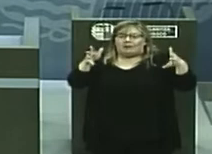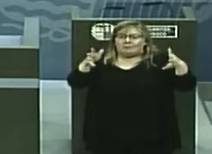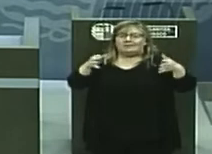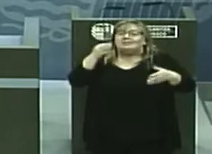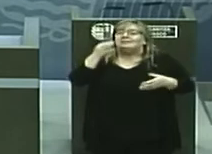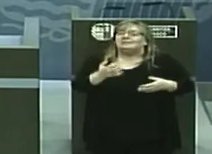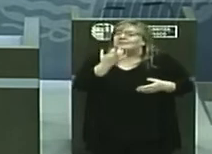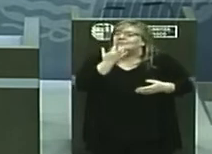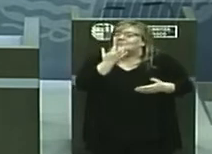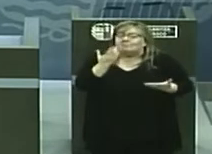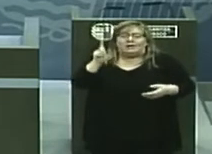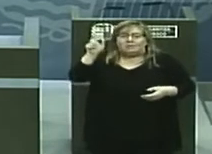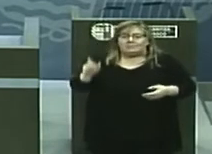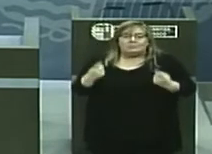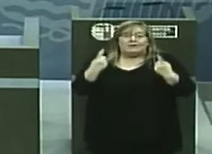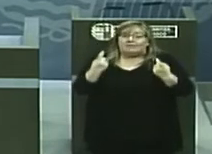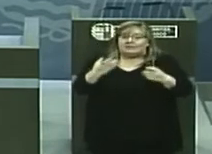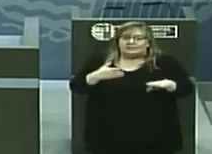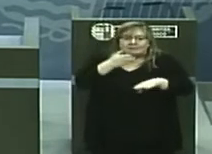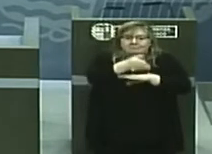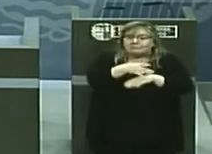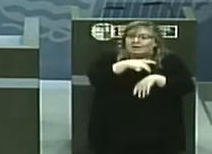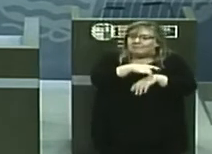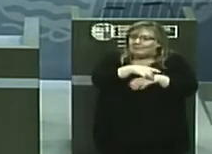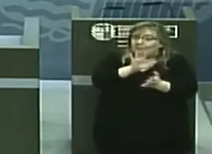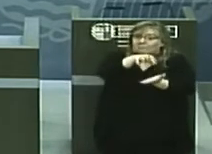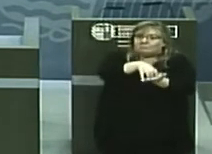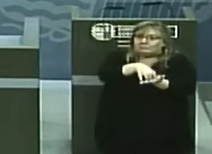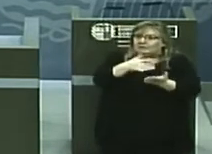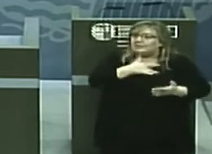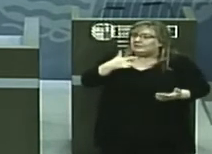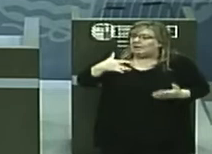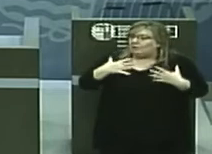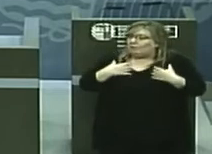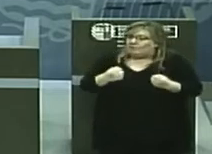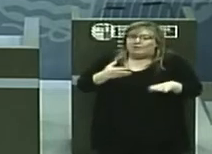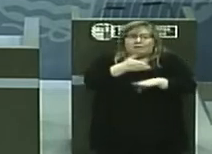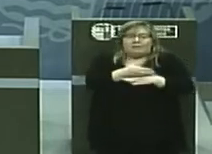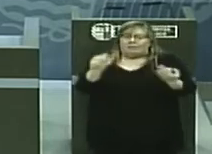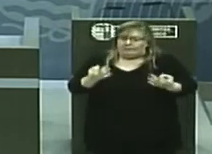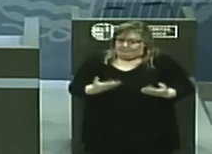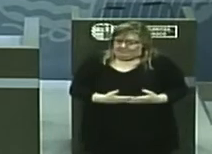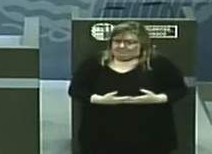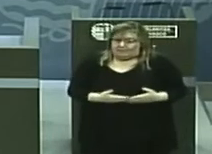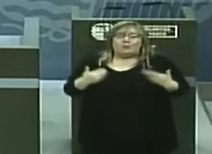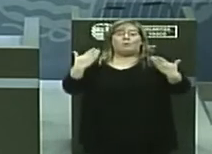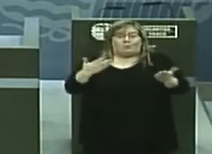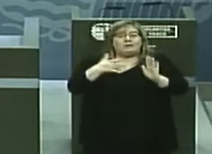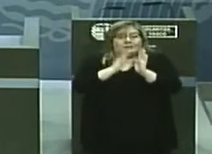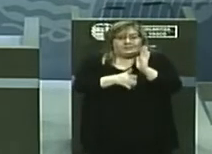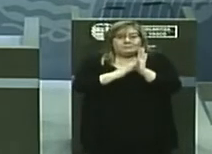caso de que una persona precise acudir a un centro de salud en Euskadi. Medidas, conviene subrayarlo,